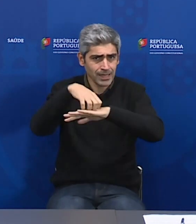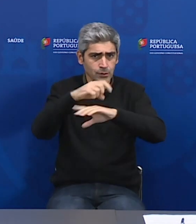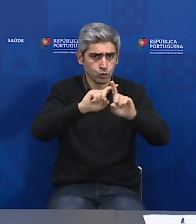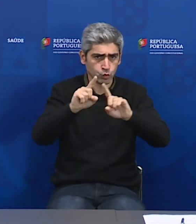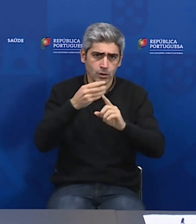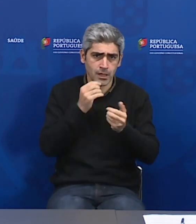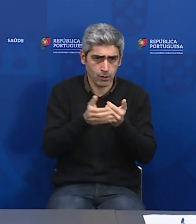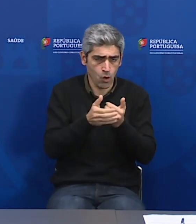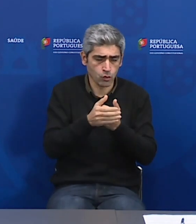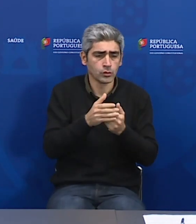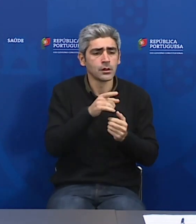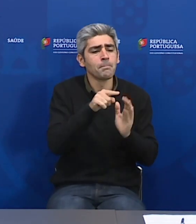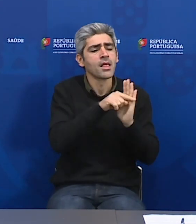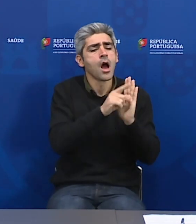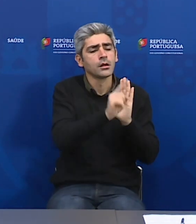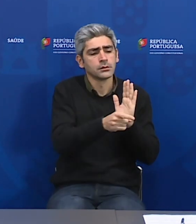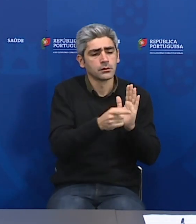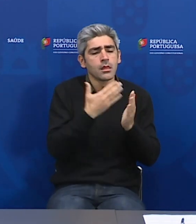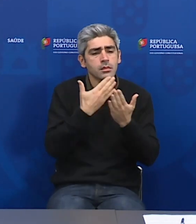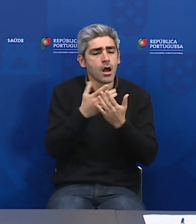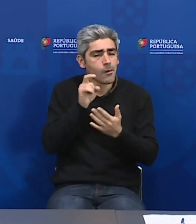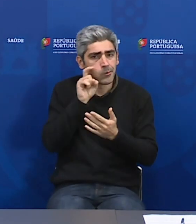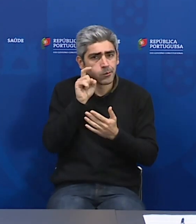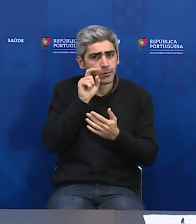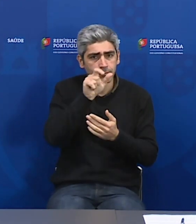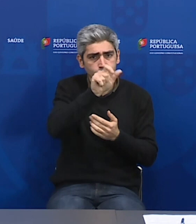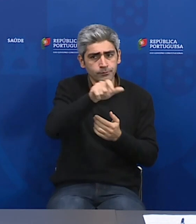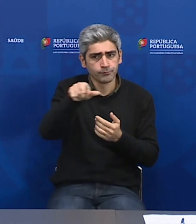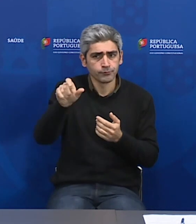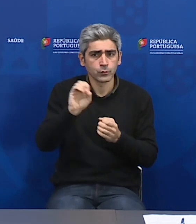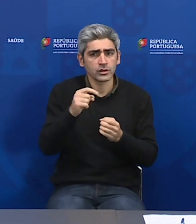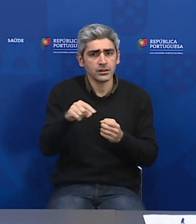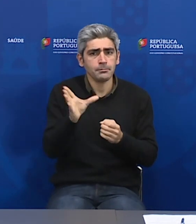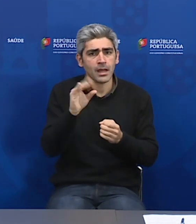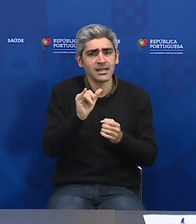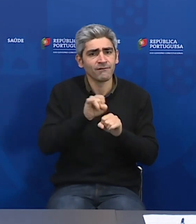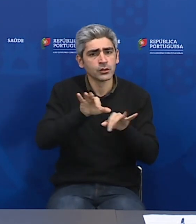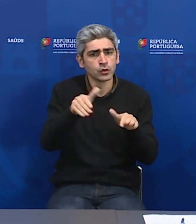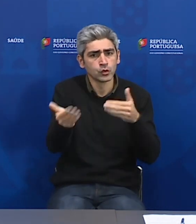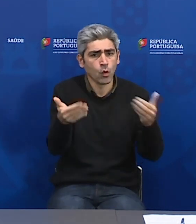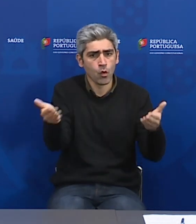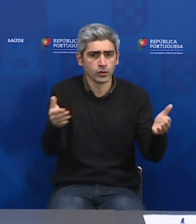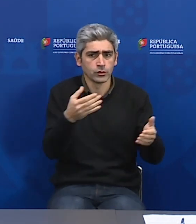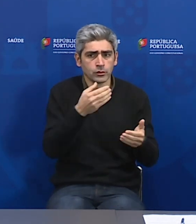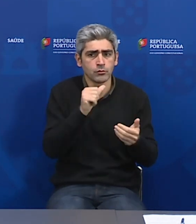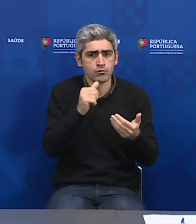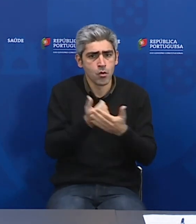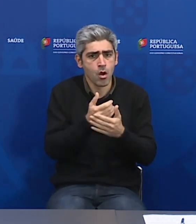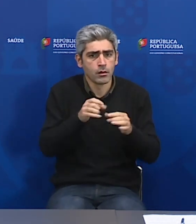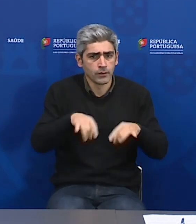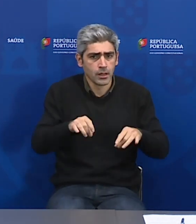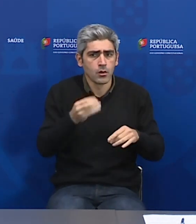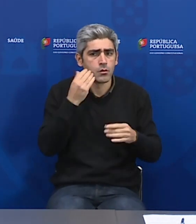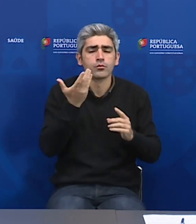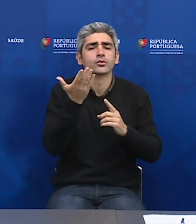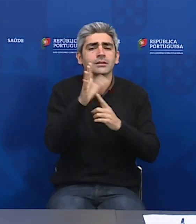que medidas é que vão ser tomadas para garantir que não existem mais infecções, que não existem mais óbitos? Porque,